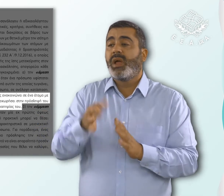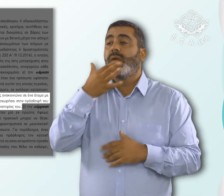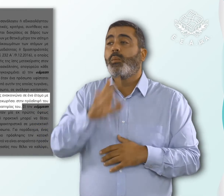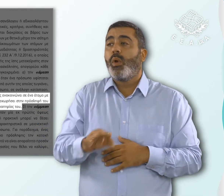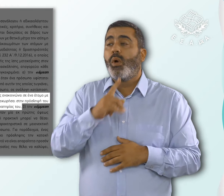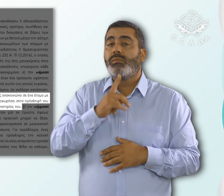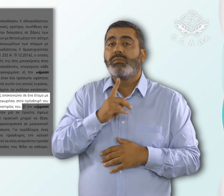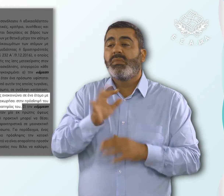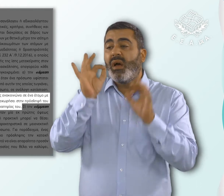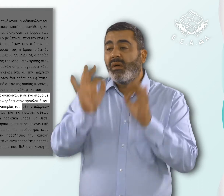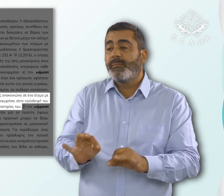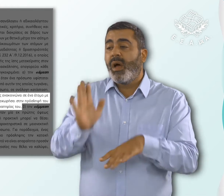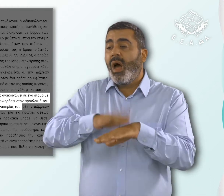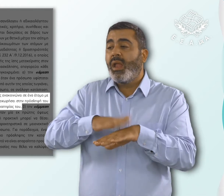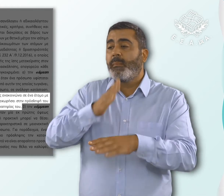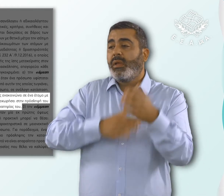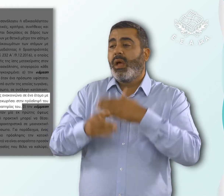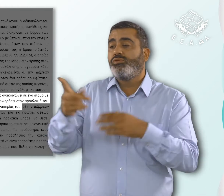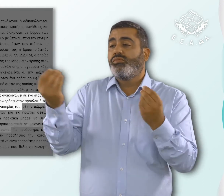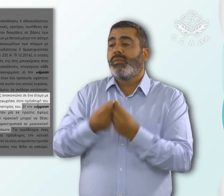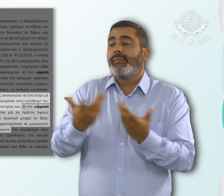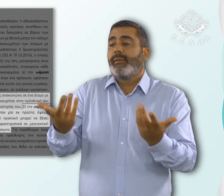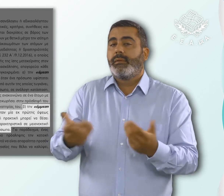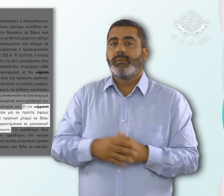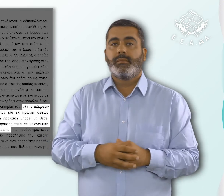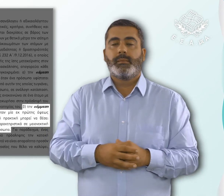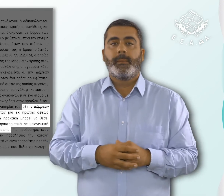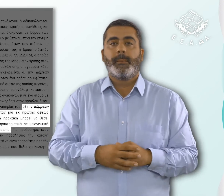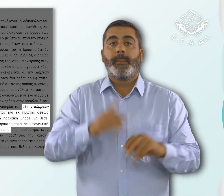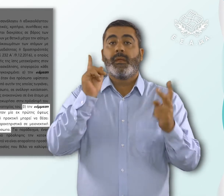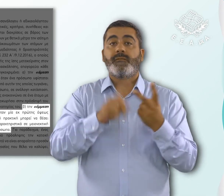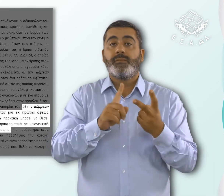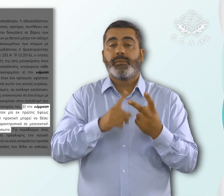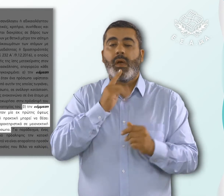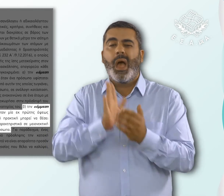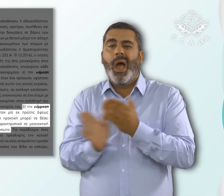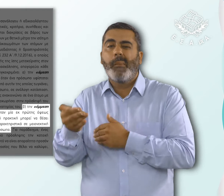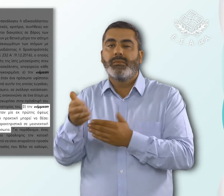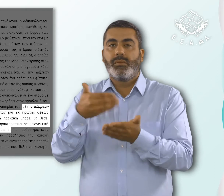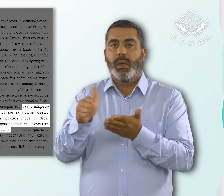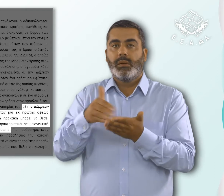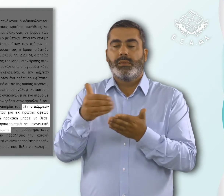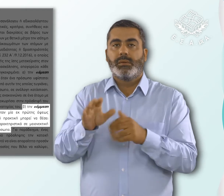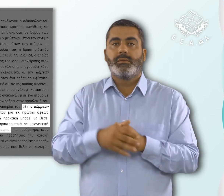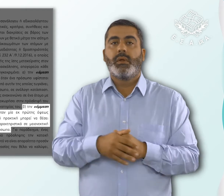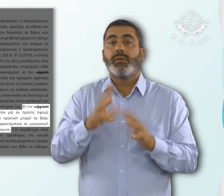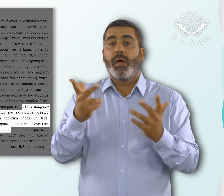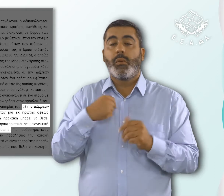λόγω αυτής καθ' αυτής, της αναπηρίας του. Β. Την αίμεση διάκριση, που συντρέχει όταν μία εκπρότης οψόσου